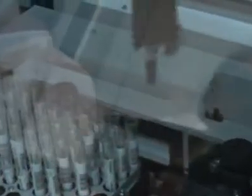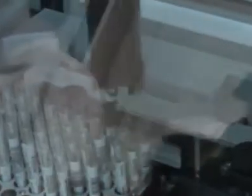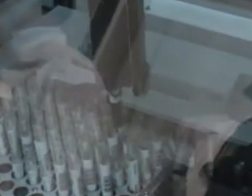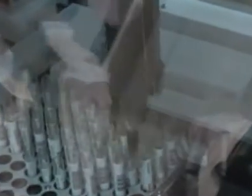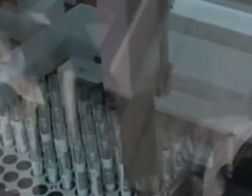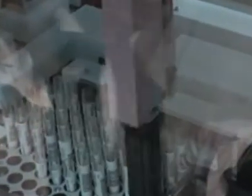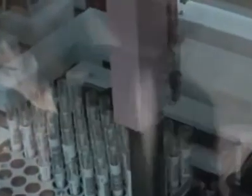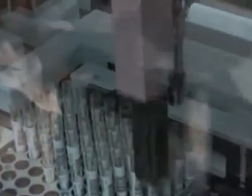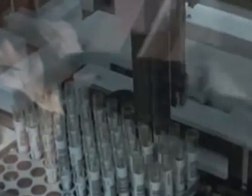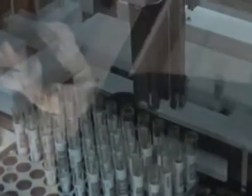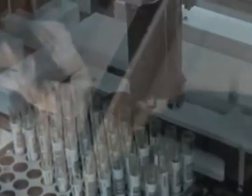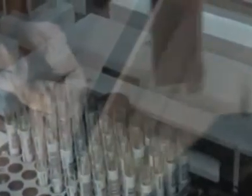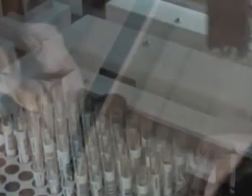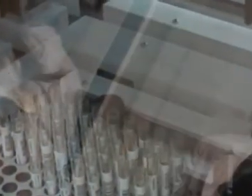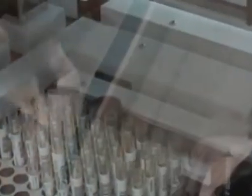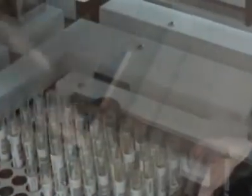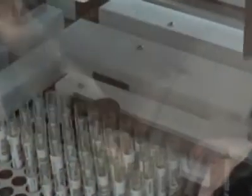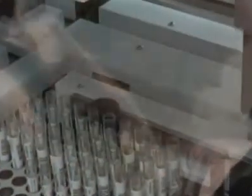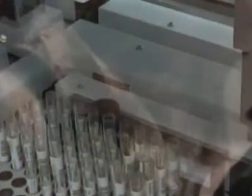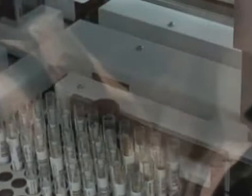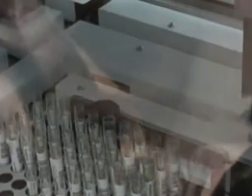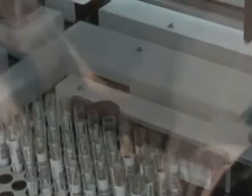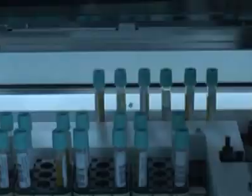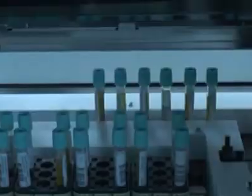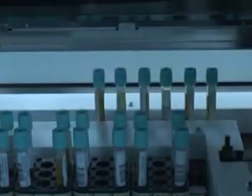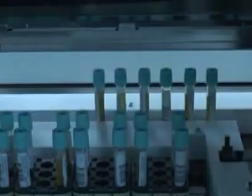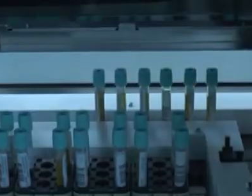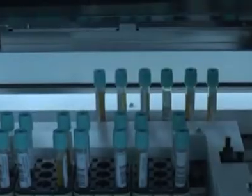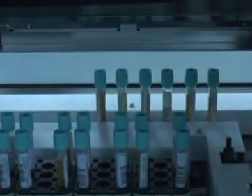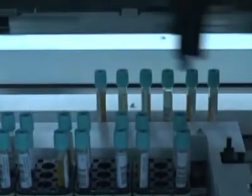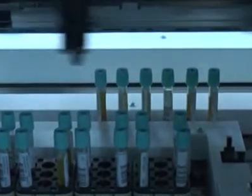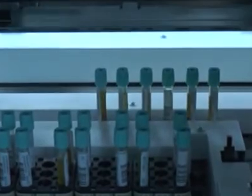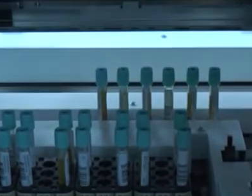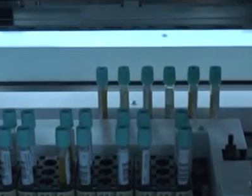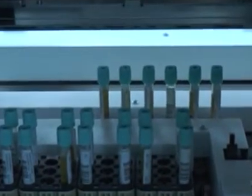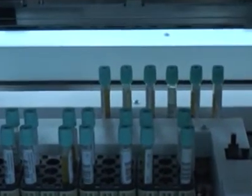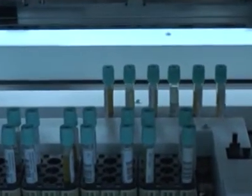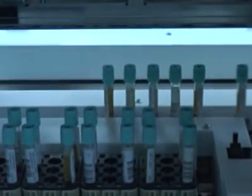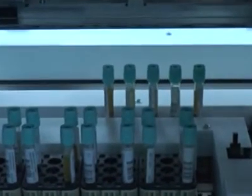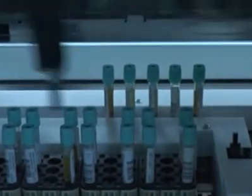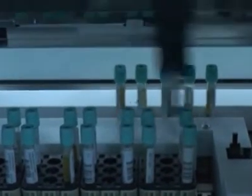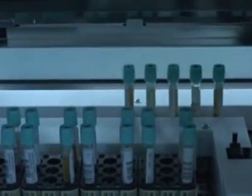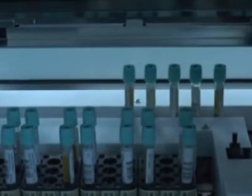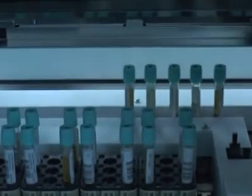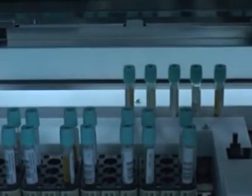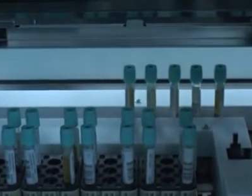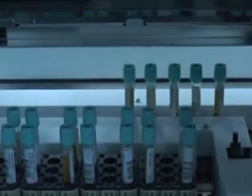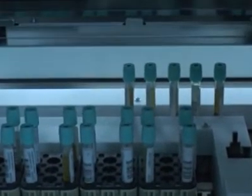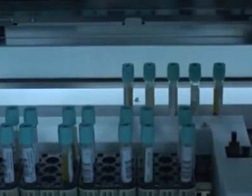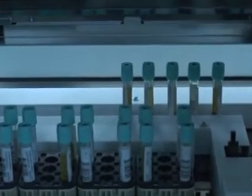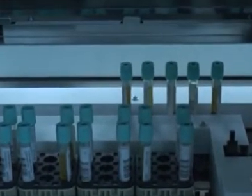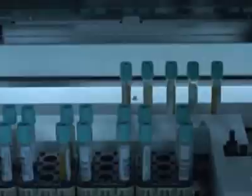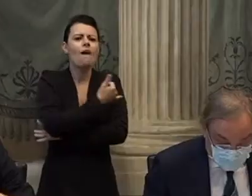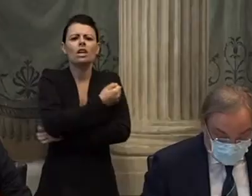con lo Spallanzani di Roma inizierà la sperimentazione del primo vaccino made in Italy, se tante i volontari che saranno coinvolti dalla